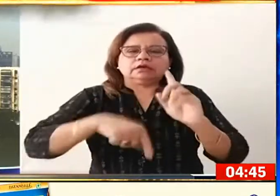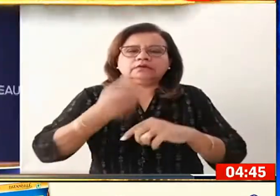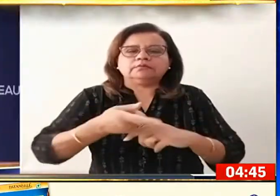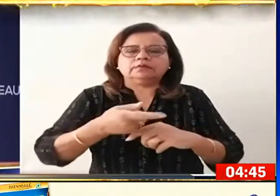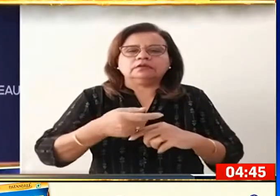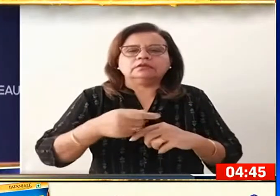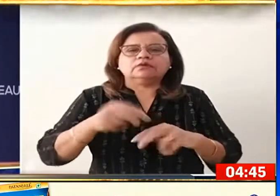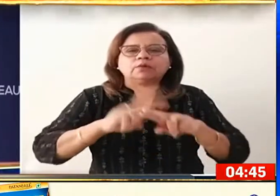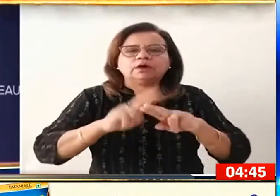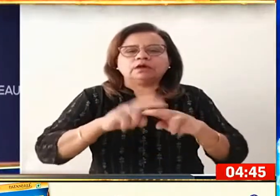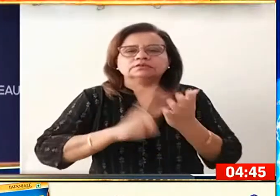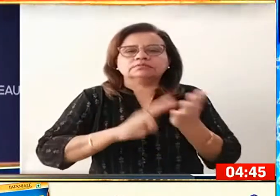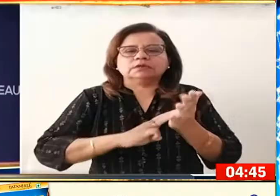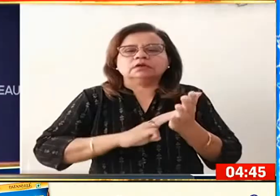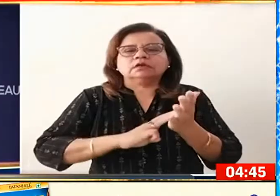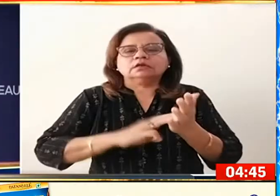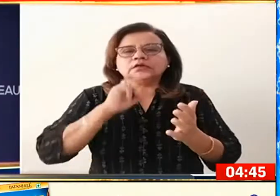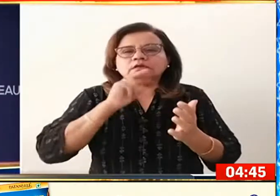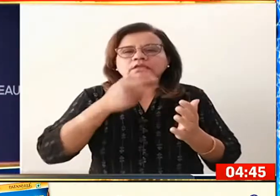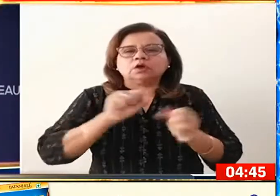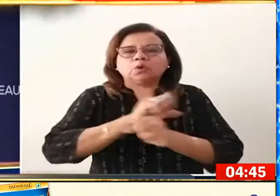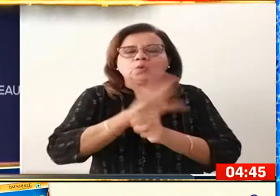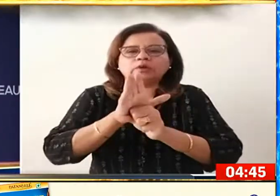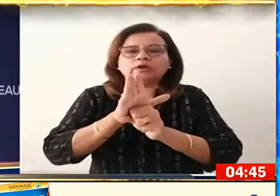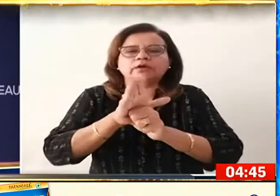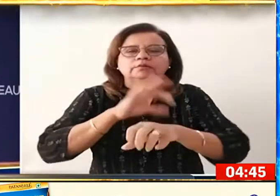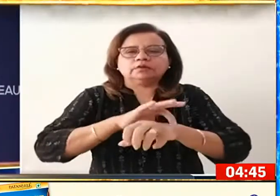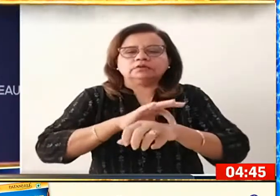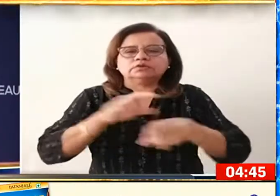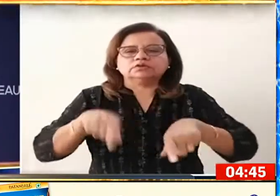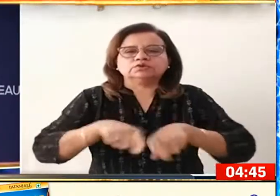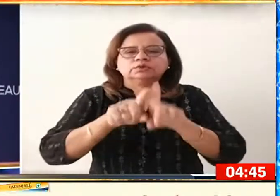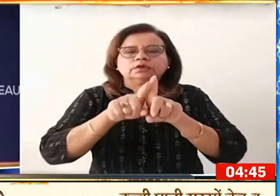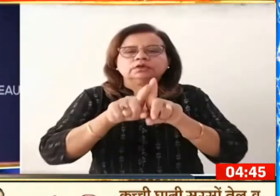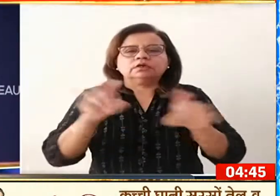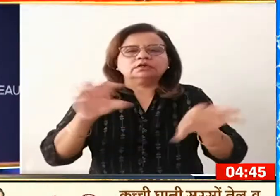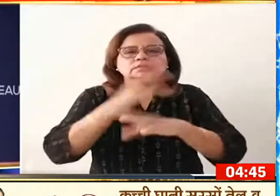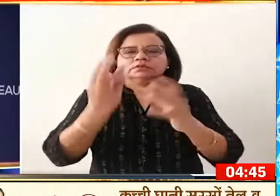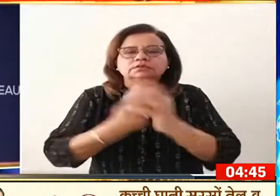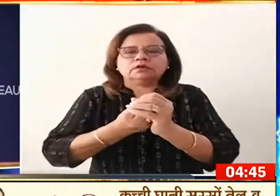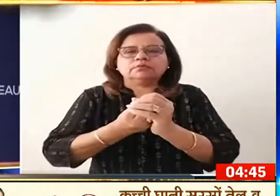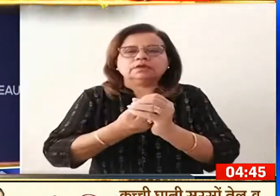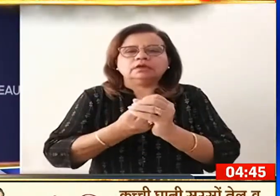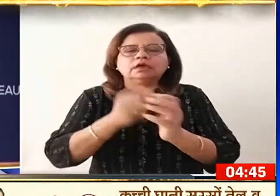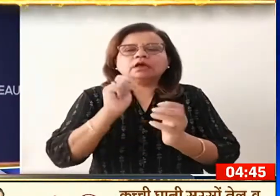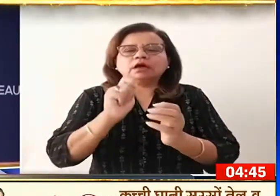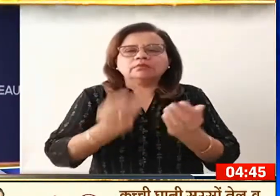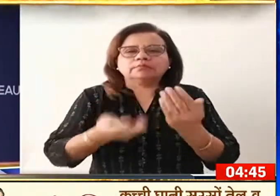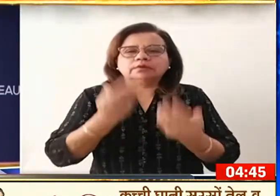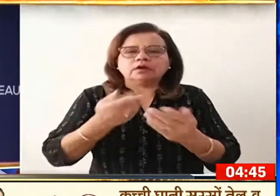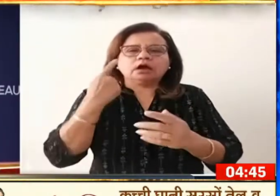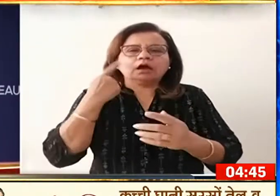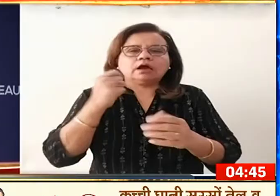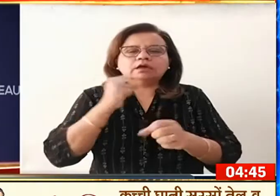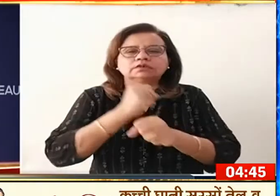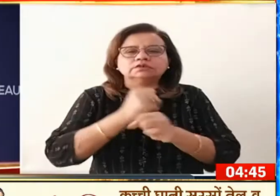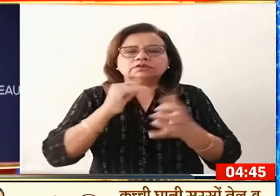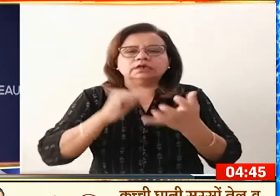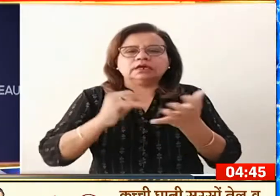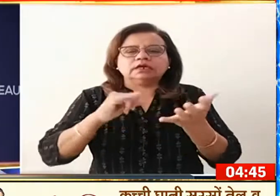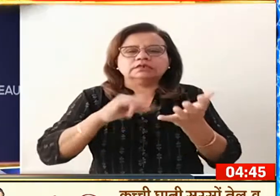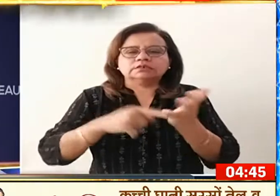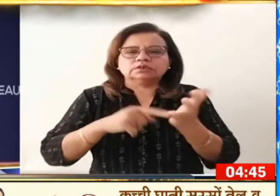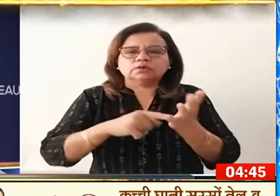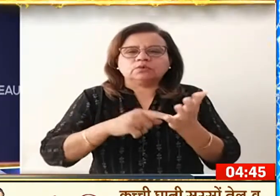निर्मला सीतारमन ने कहा कि कोविट 19 महामारी से जुड़े सभी उत्पादों पर IGST को पूरी तरह से हटाने का